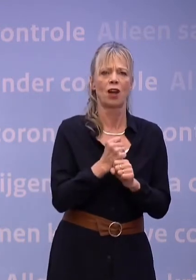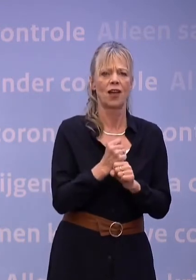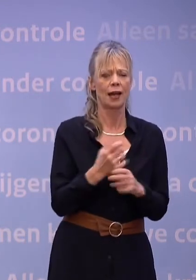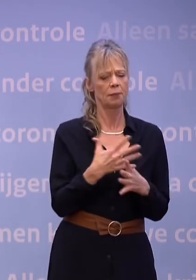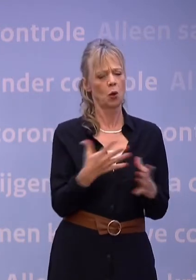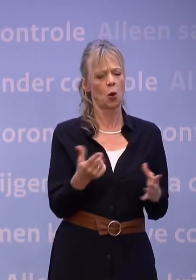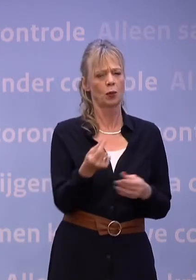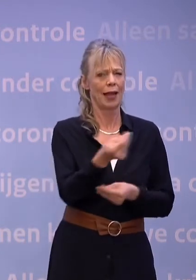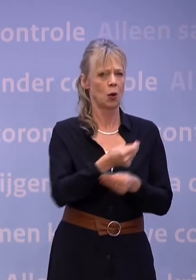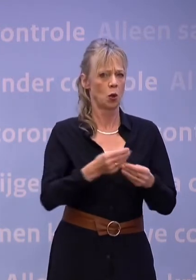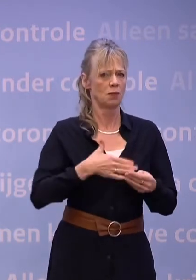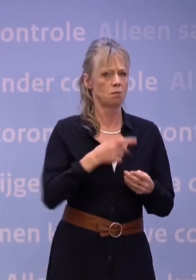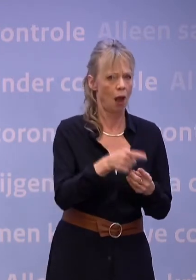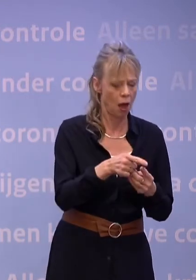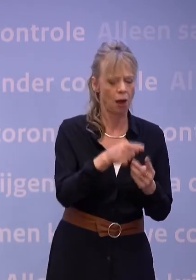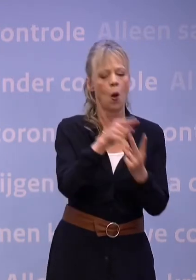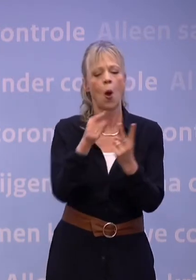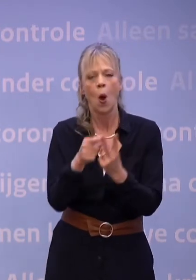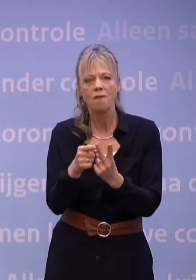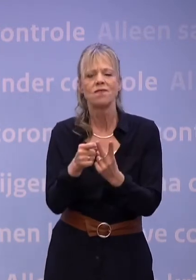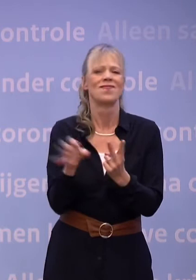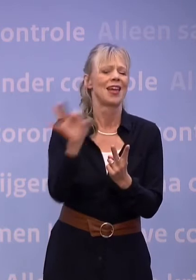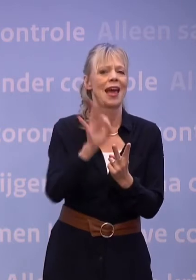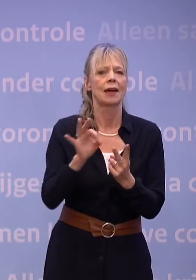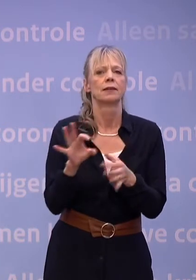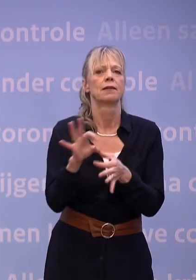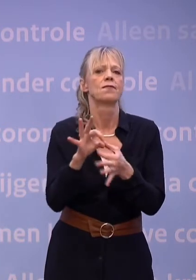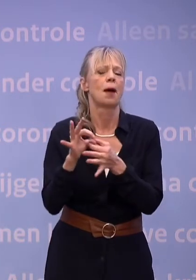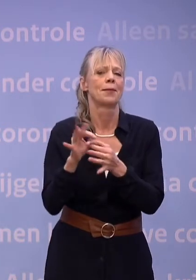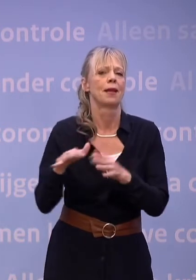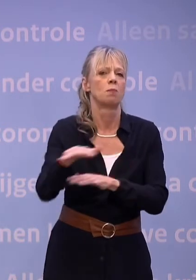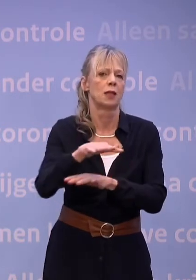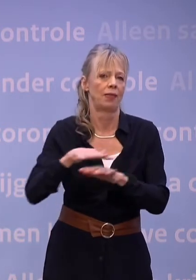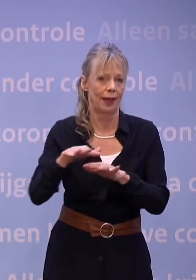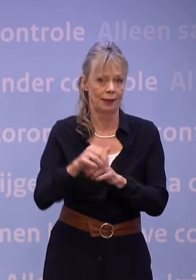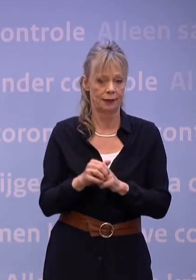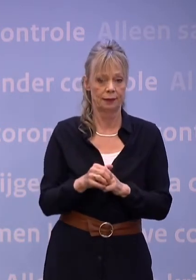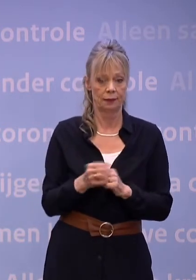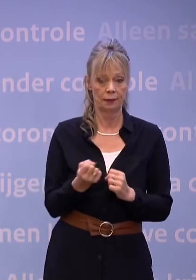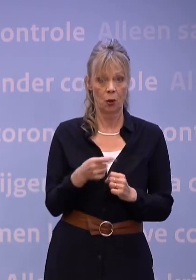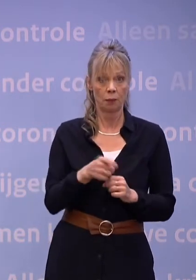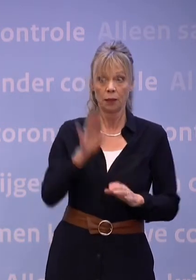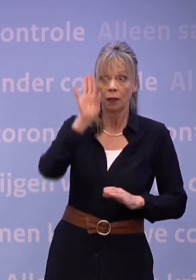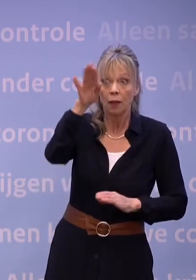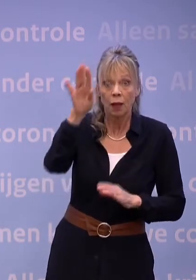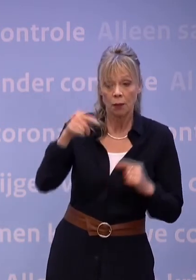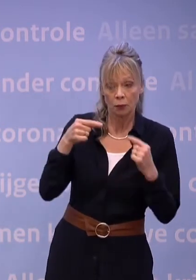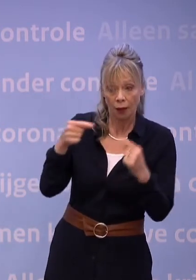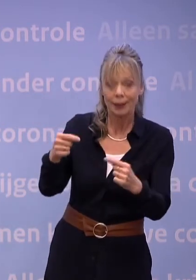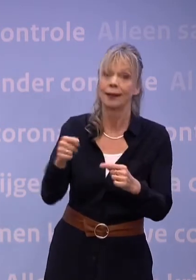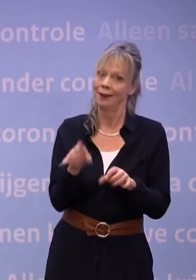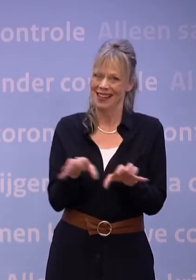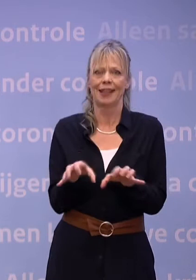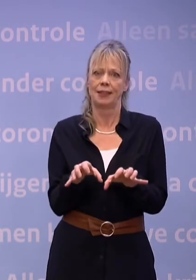...of vanwege ernstige familieomstandigheden. Want elke buitenlandse reis is een risico voor